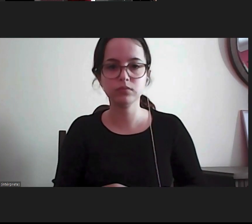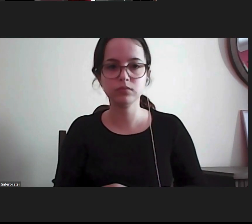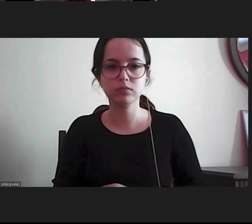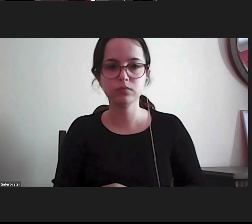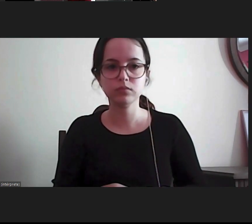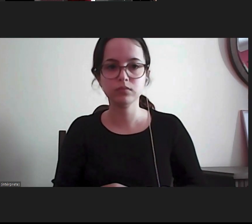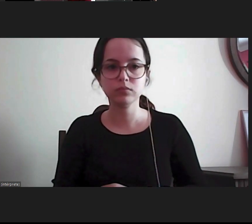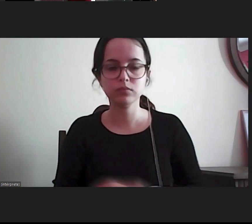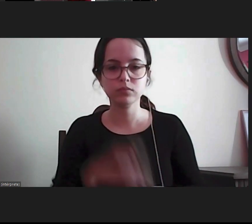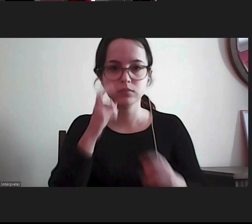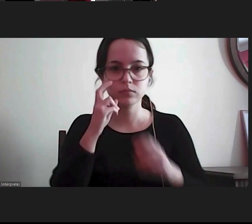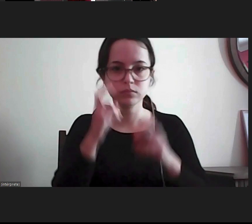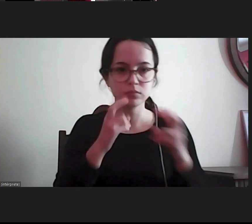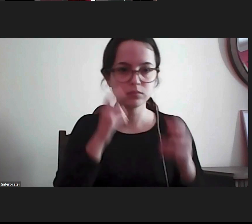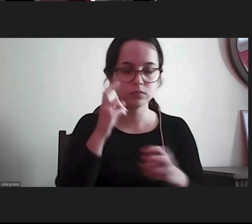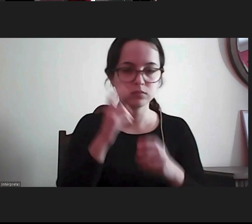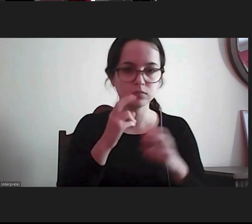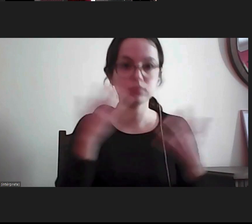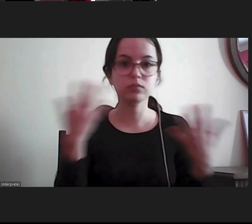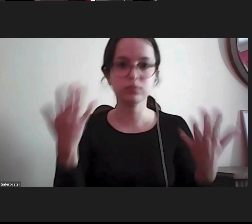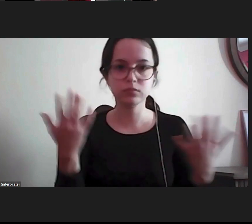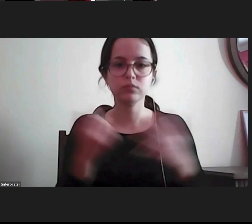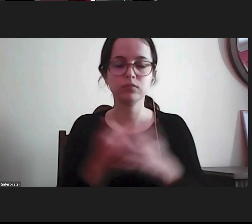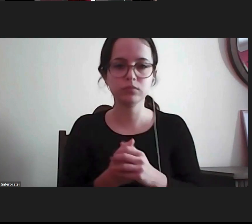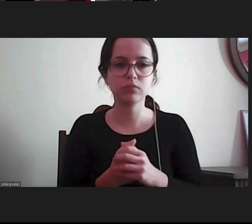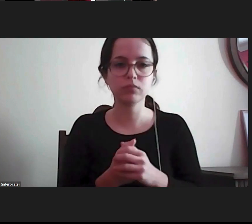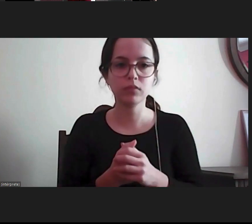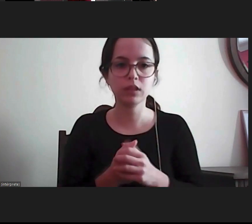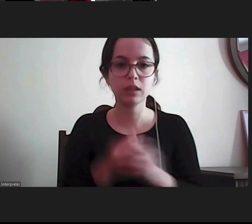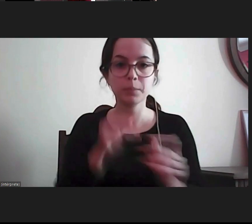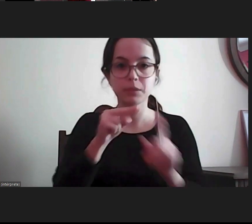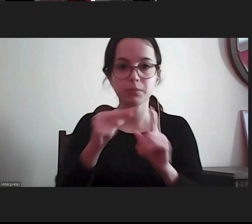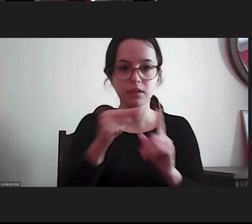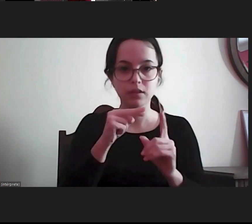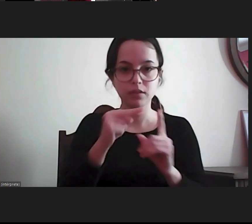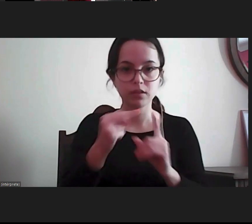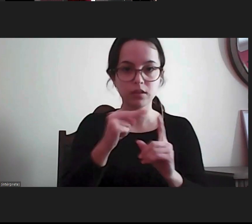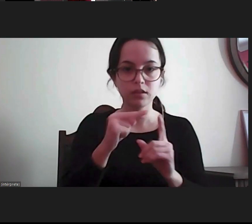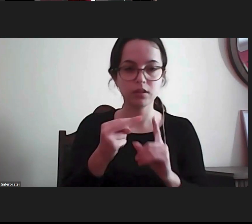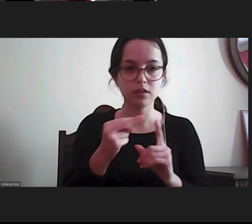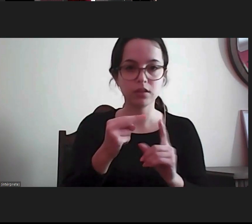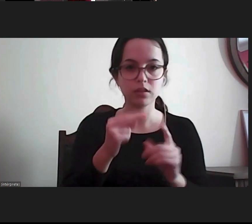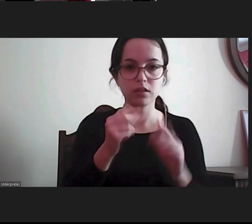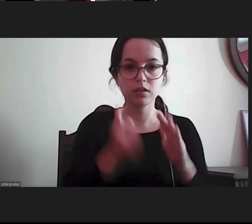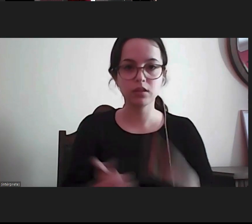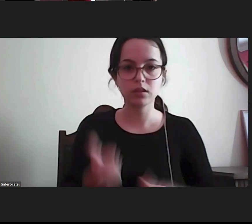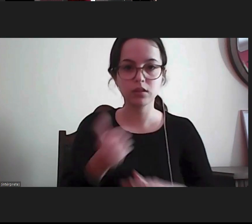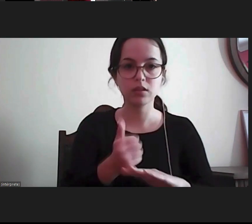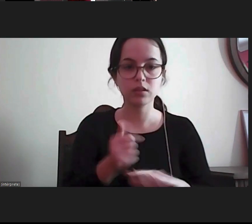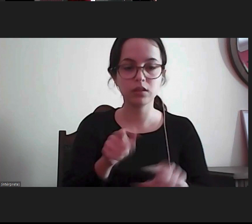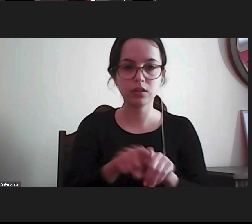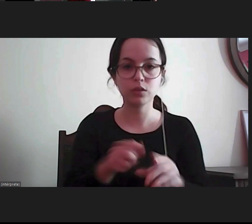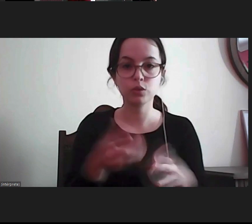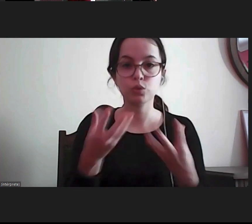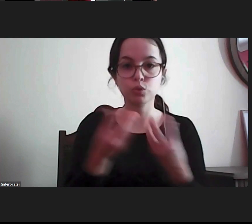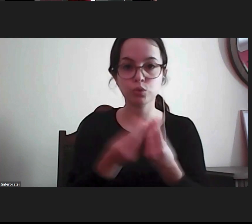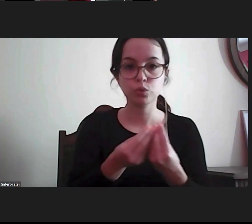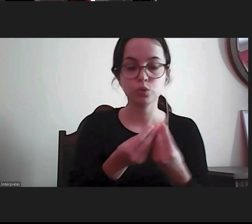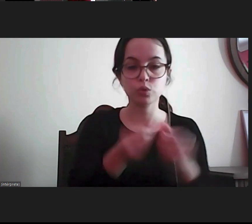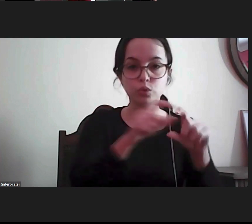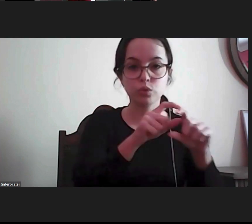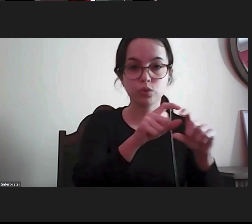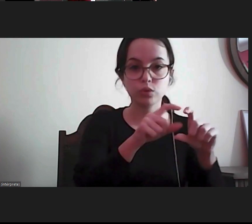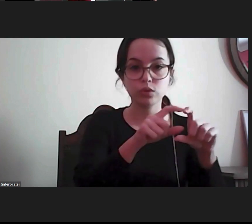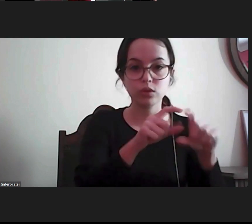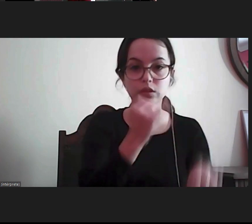procurar e aqui a posição da da provedoria foi junto das entidades de fundo a quem